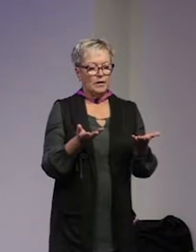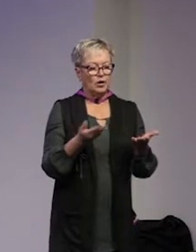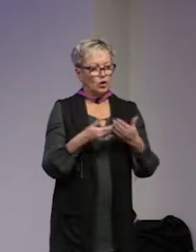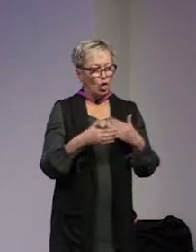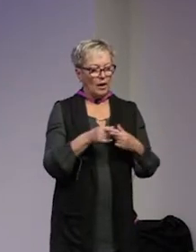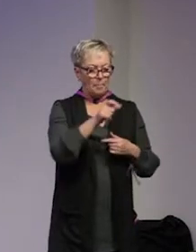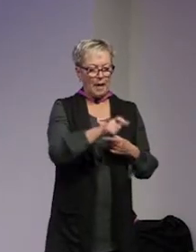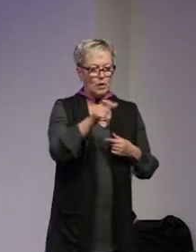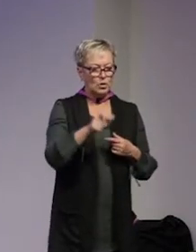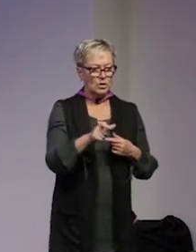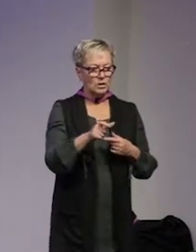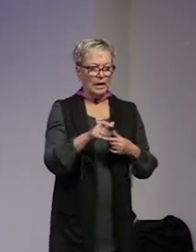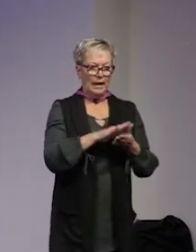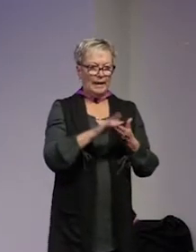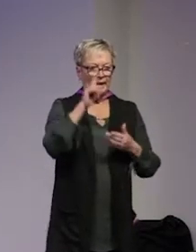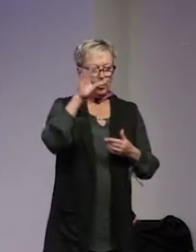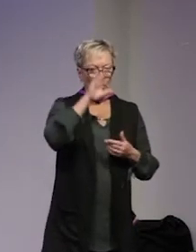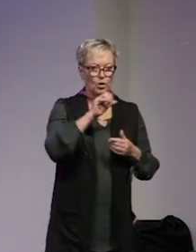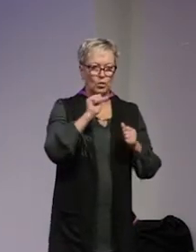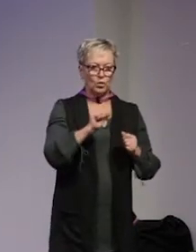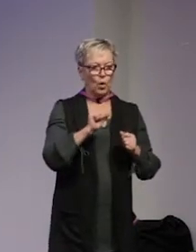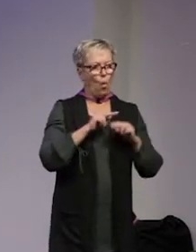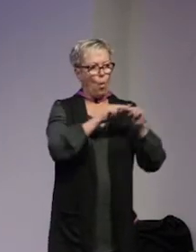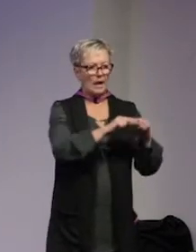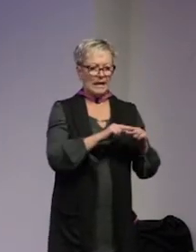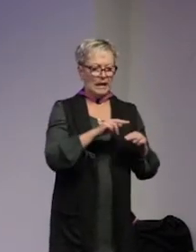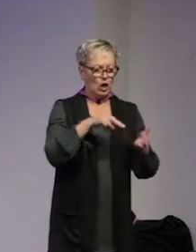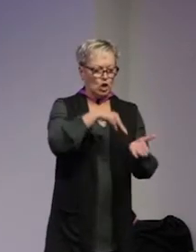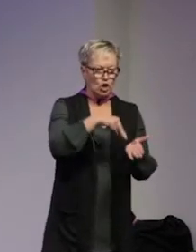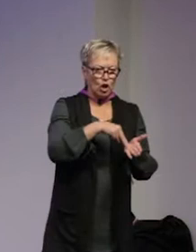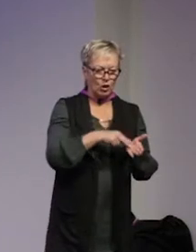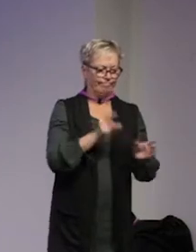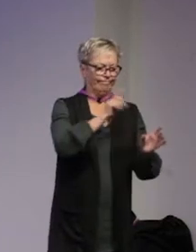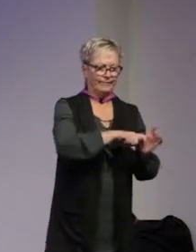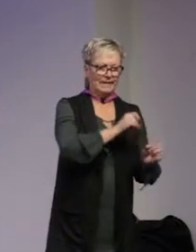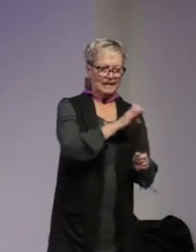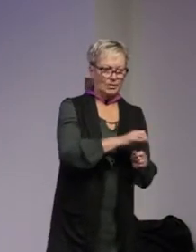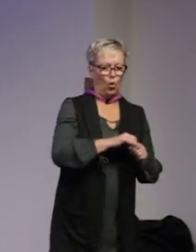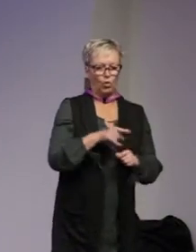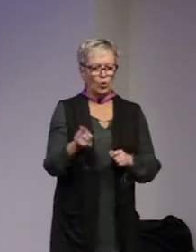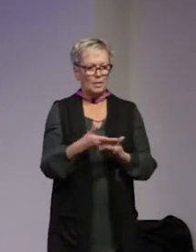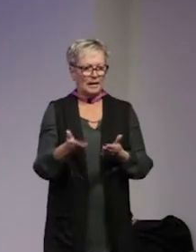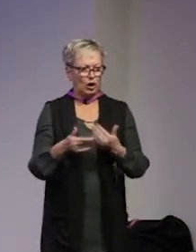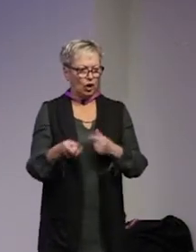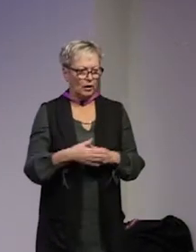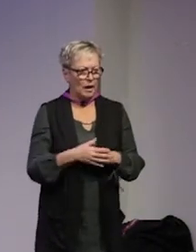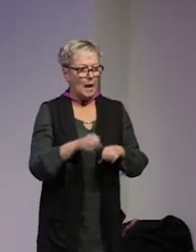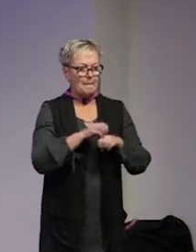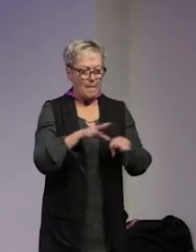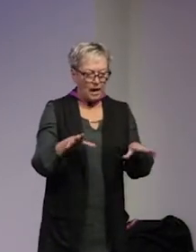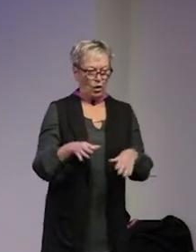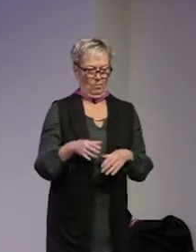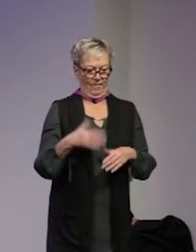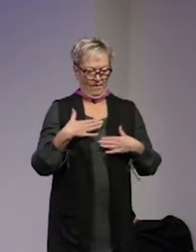att personer som kanske rent teoretiskt borde resa till Syrien och ansluta sig till IS i morgon inte gör det för att en majoritet reser ju